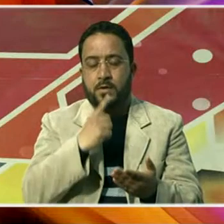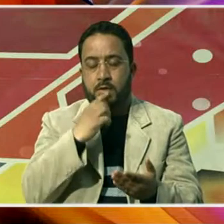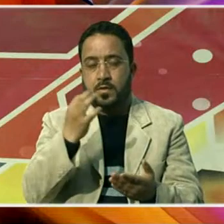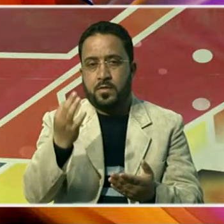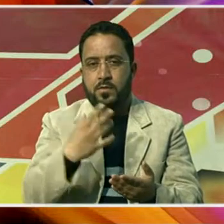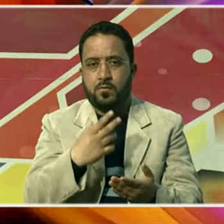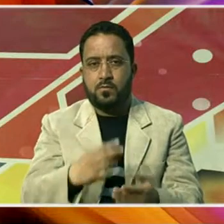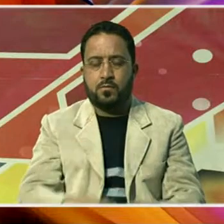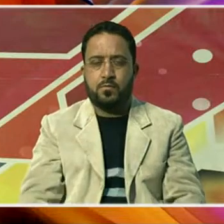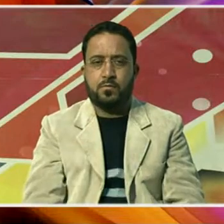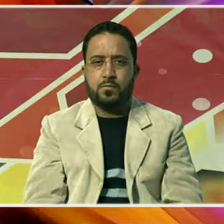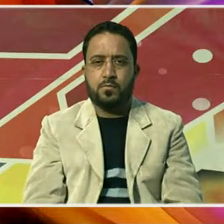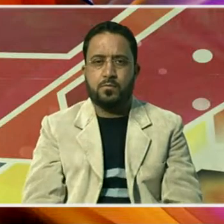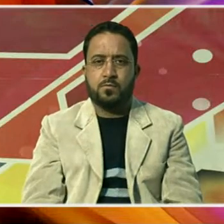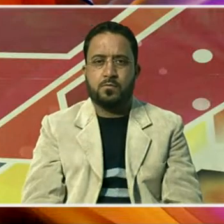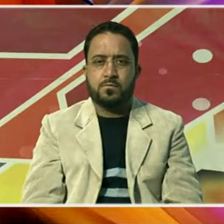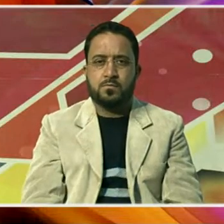ہیں